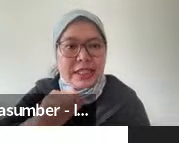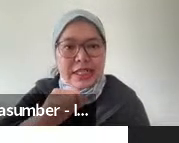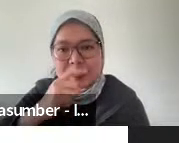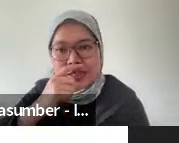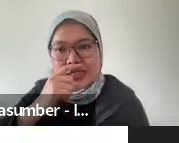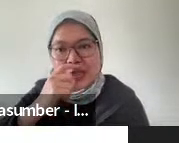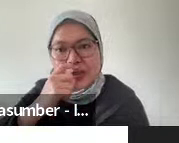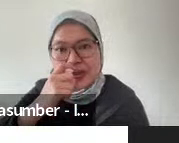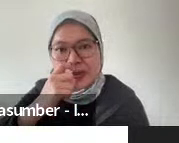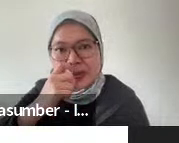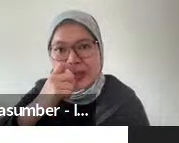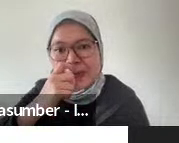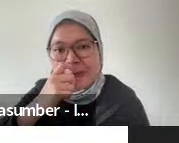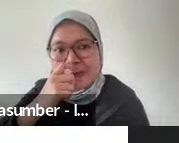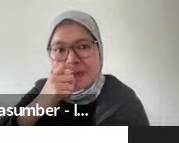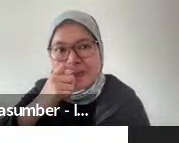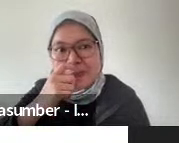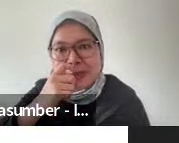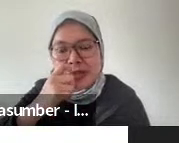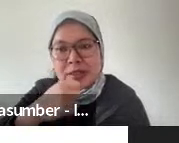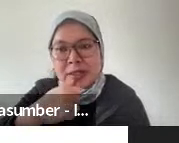Mungkin saya langsung saja kalau gitu.